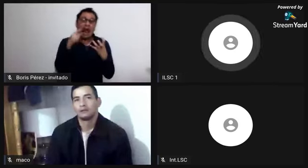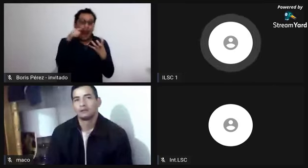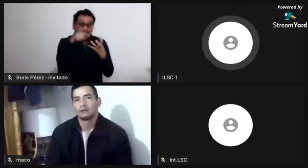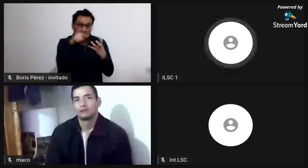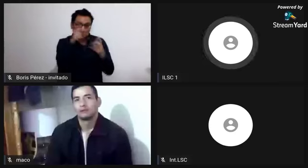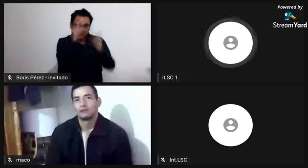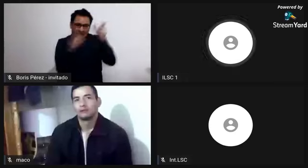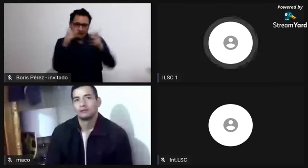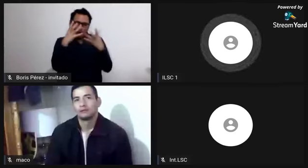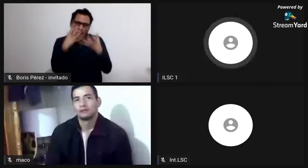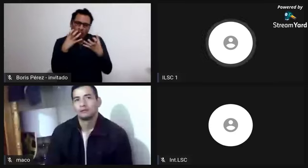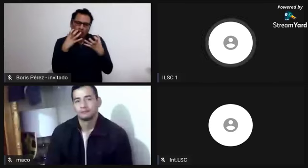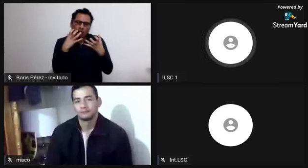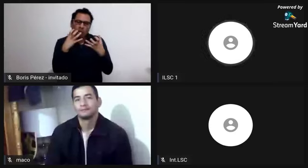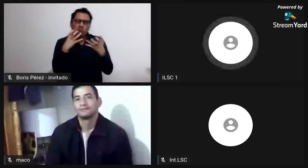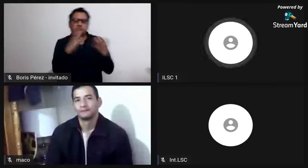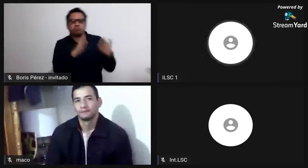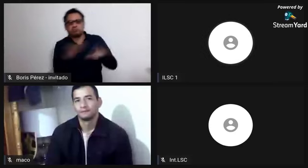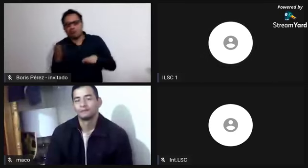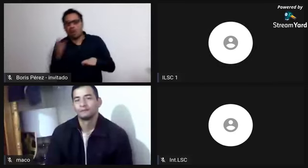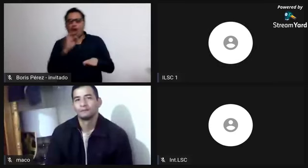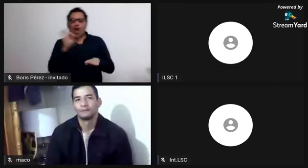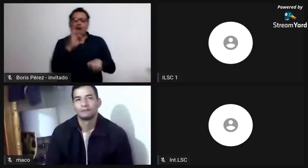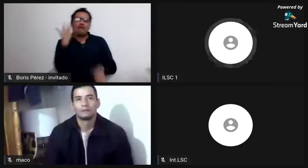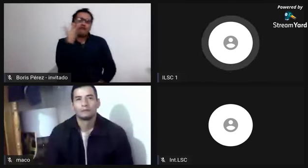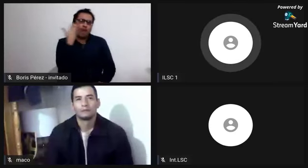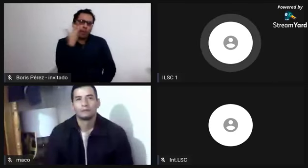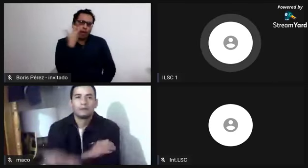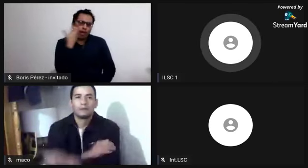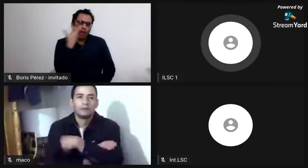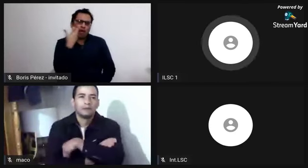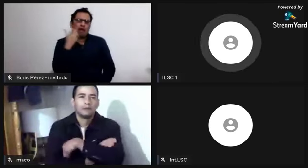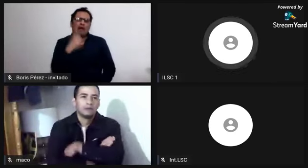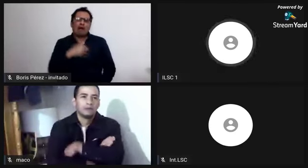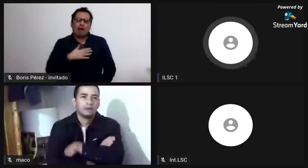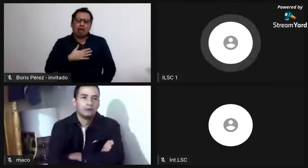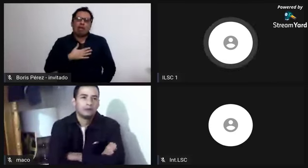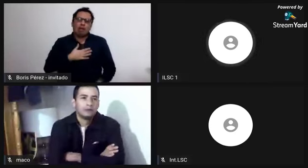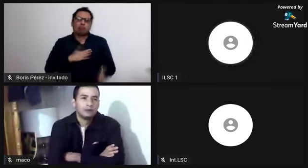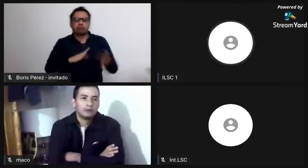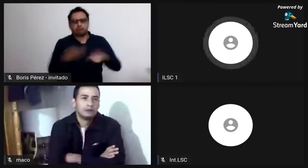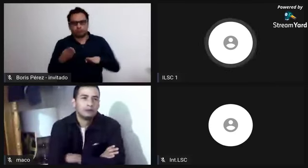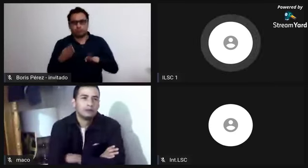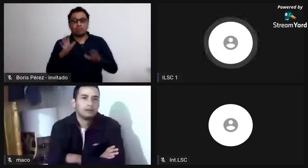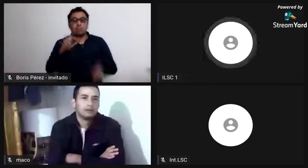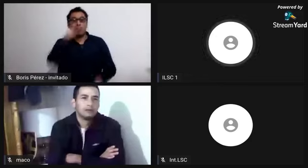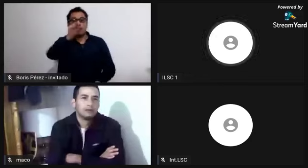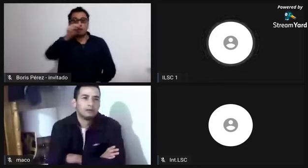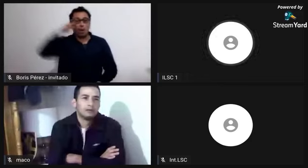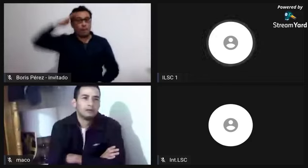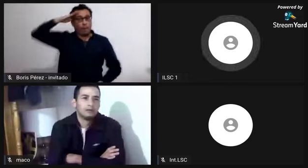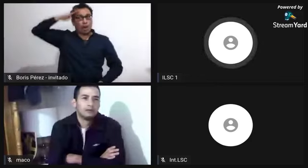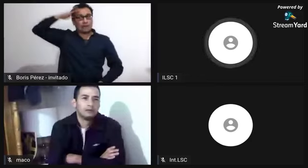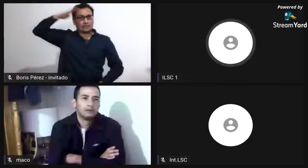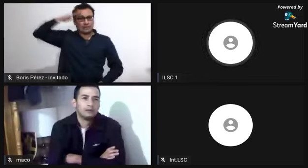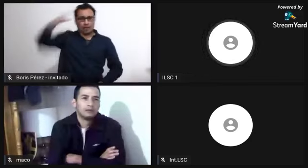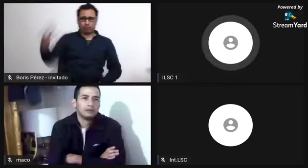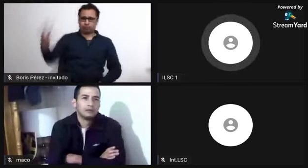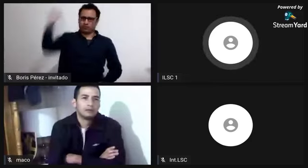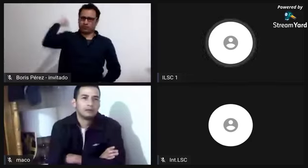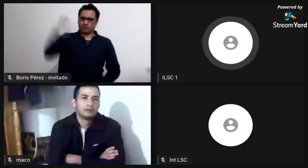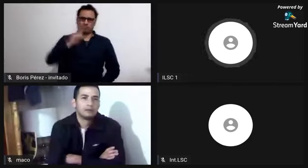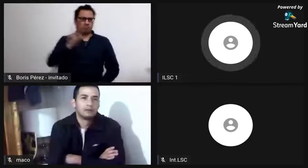también al amo o si era libertado. Y posterior a lo que decías, en efecto, sí, muchos de ellos